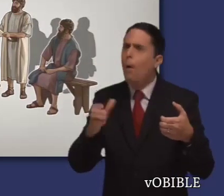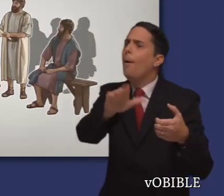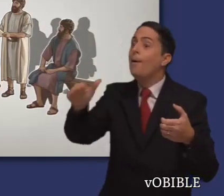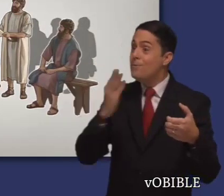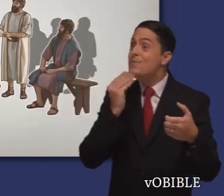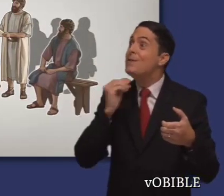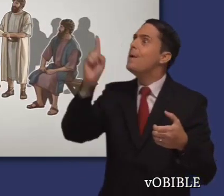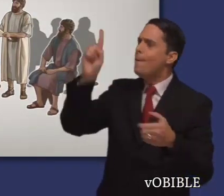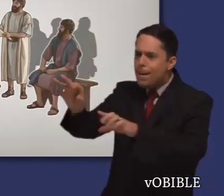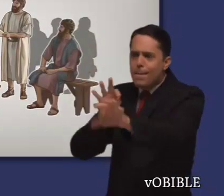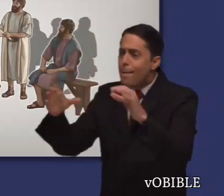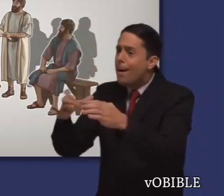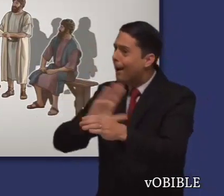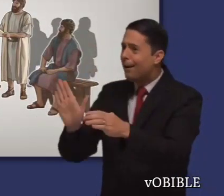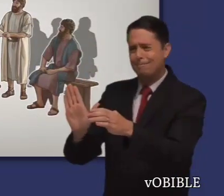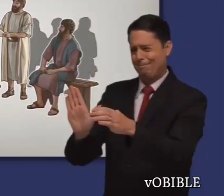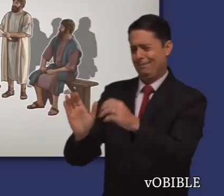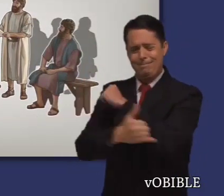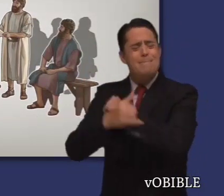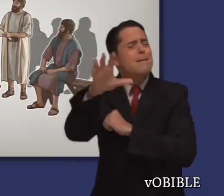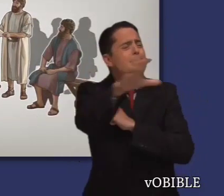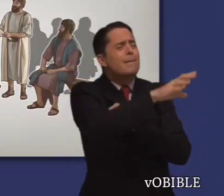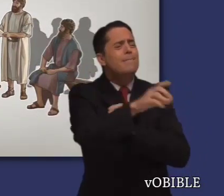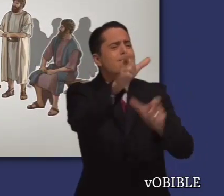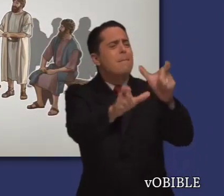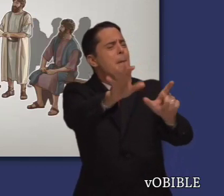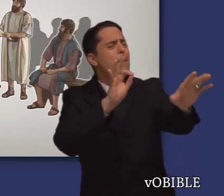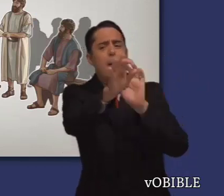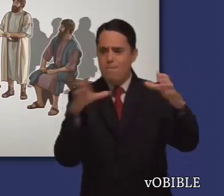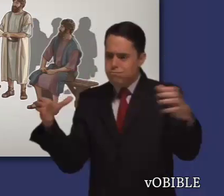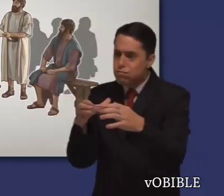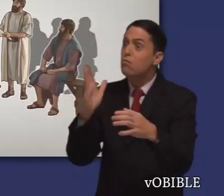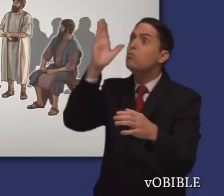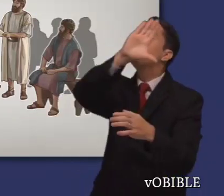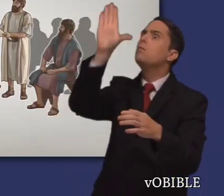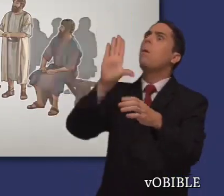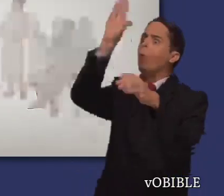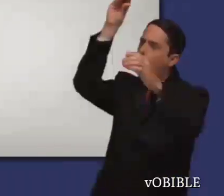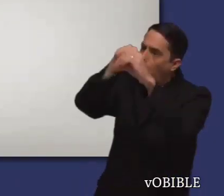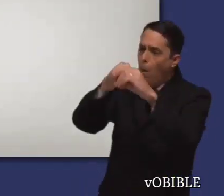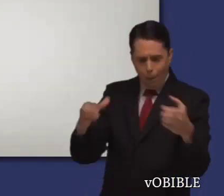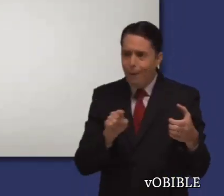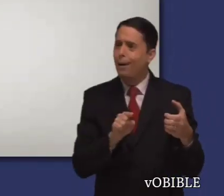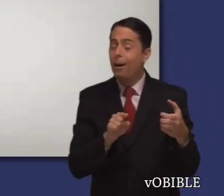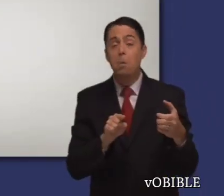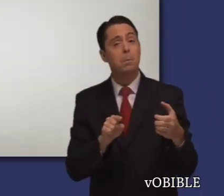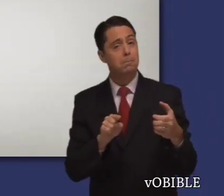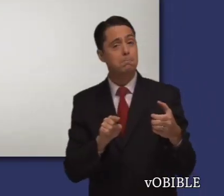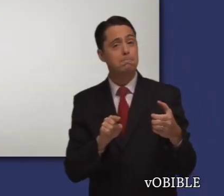citó del libro de Amós para mostrar que los herederos del reino que Jehová reuniría serían tanto judíos como no judíos.